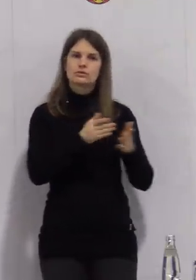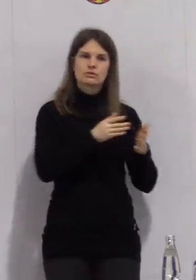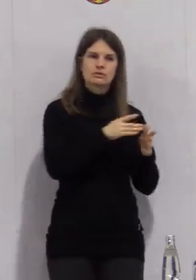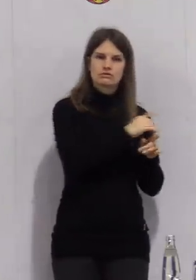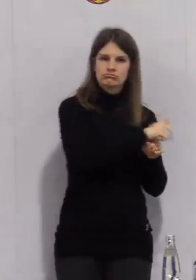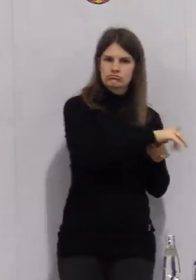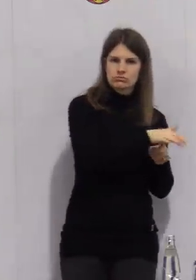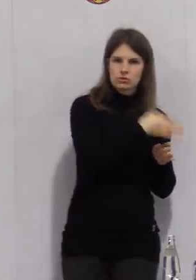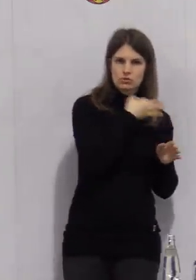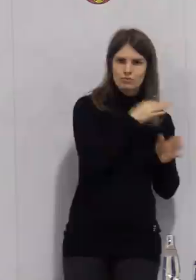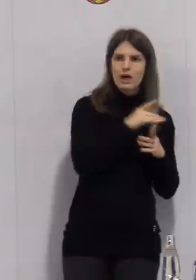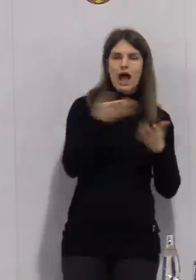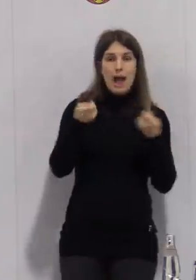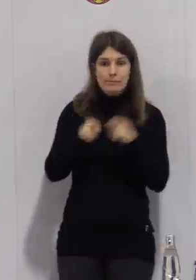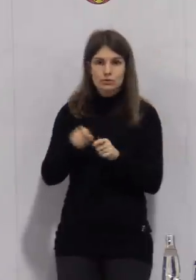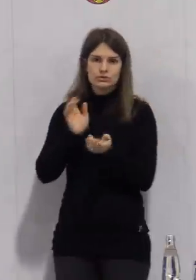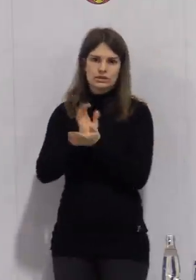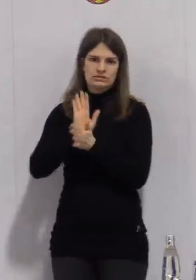Abschlussklassen.